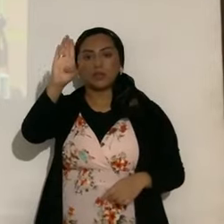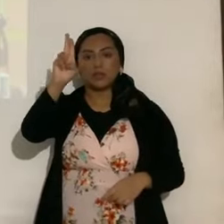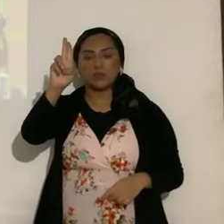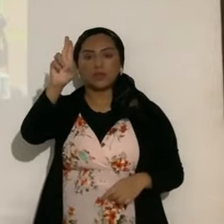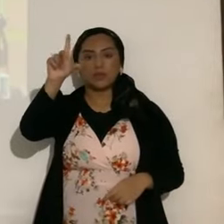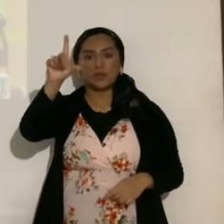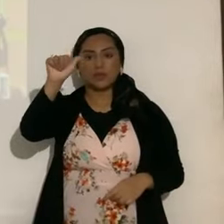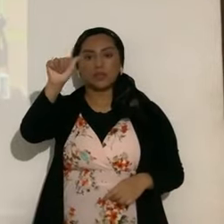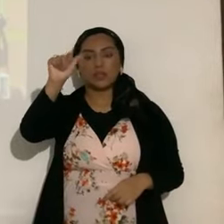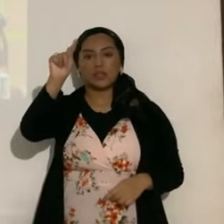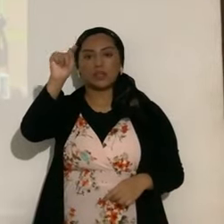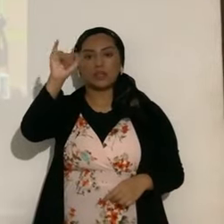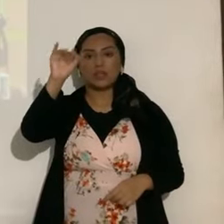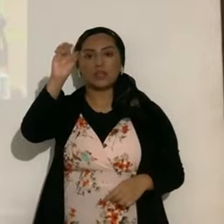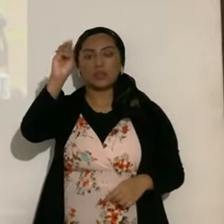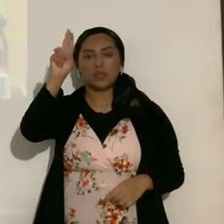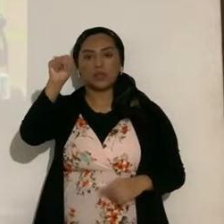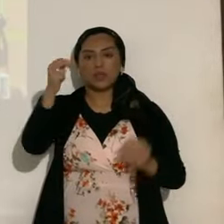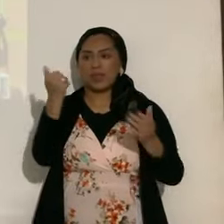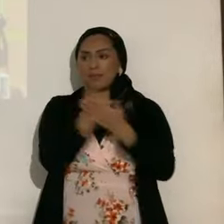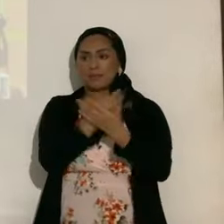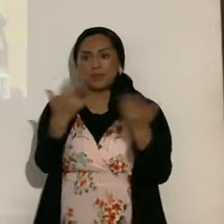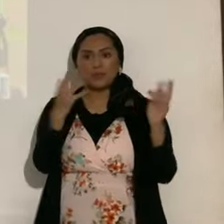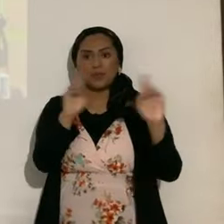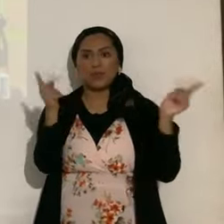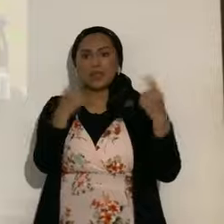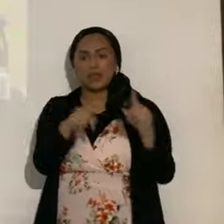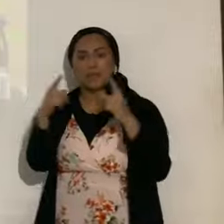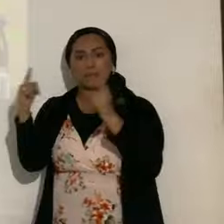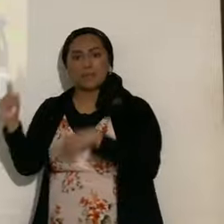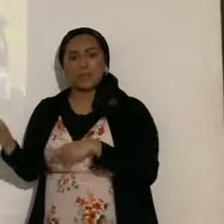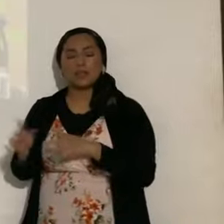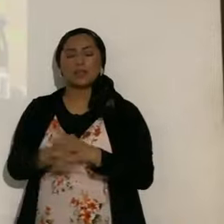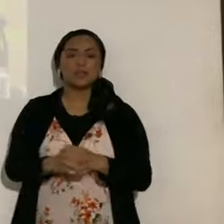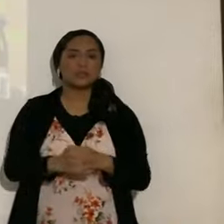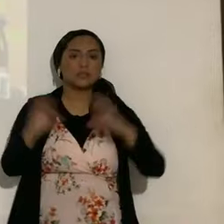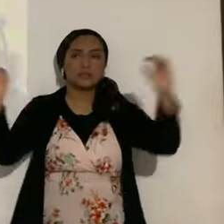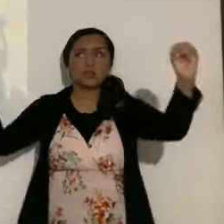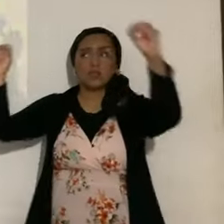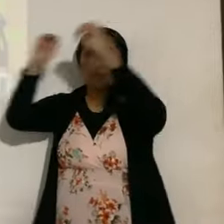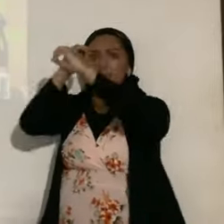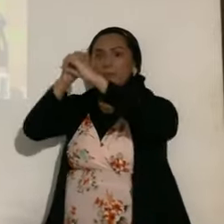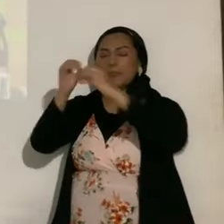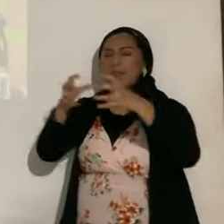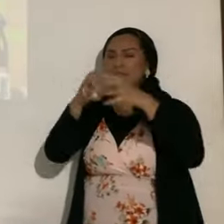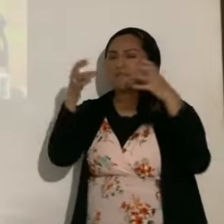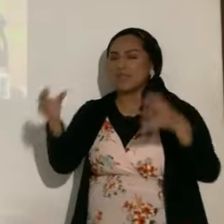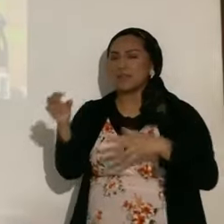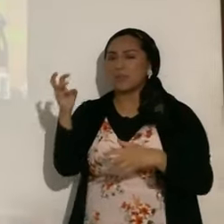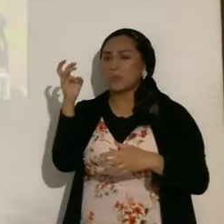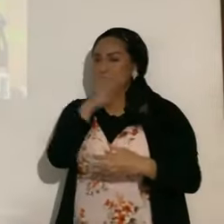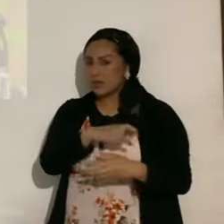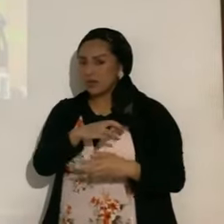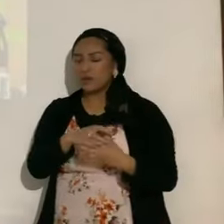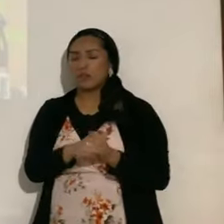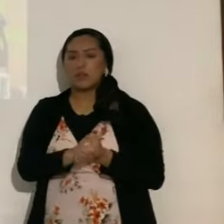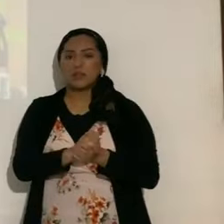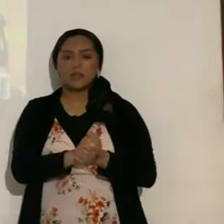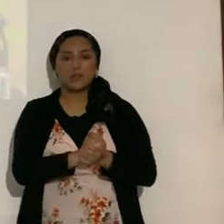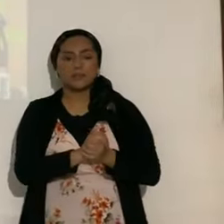ya todo está, dado hermanos, entonces, es un eclipse, muy raro, es decir, menos del cinco por